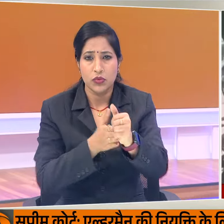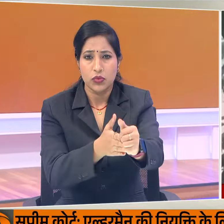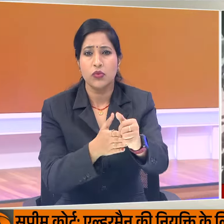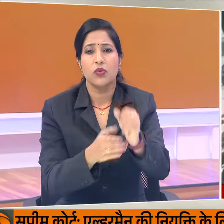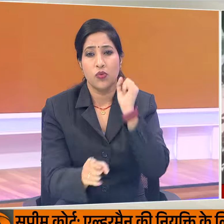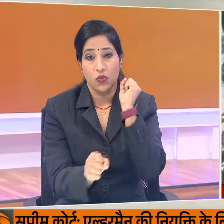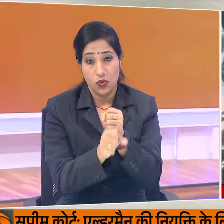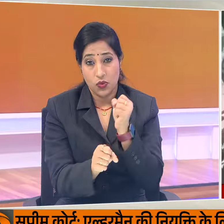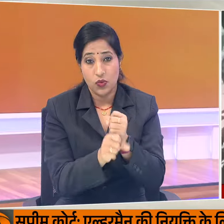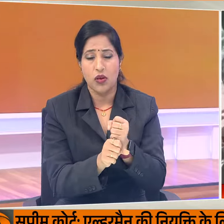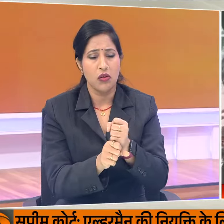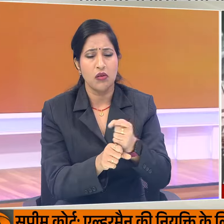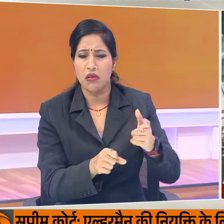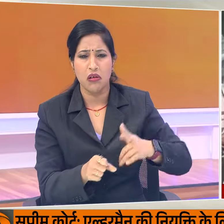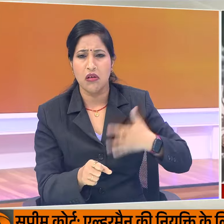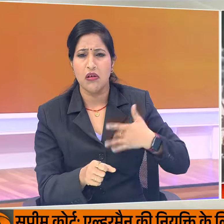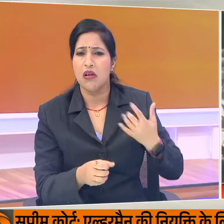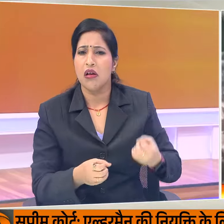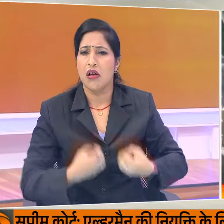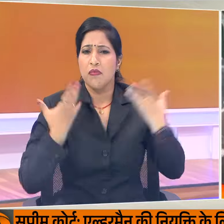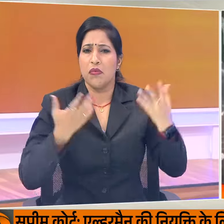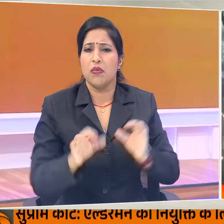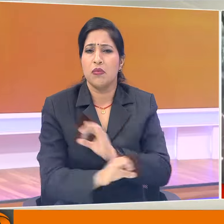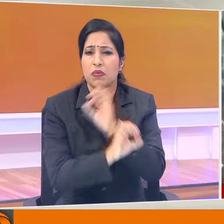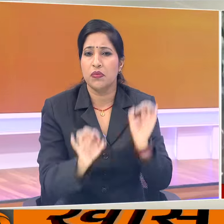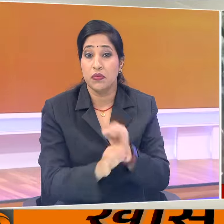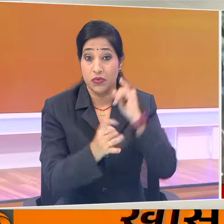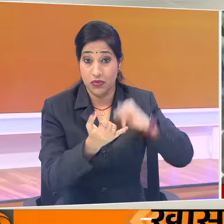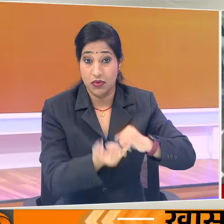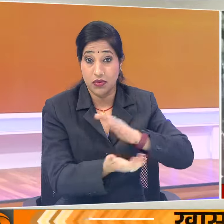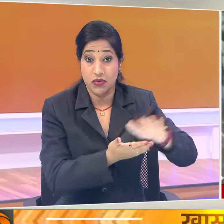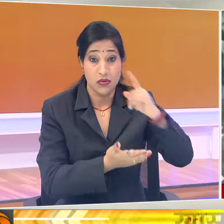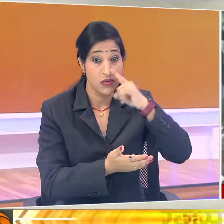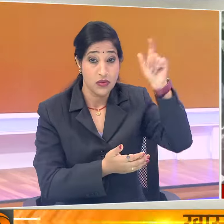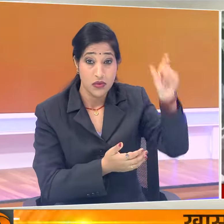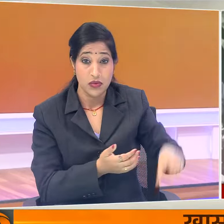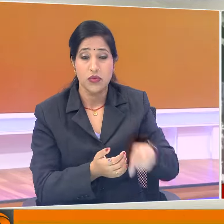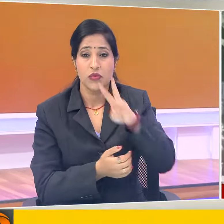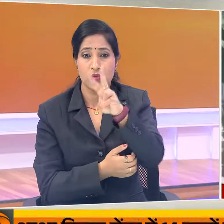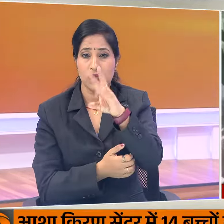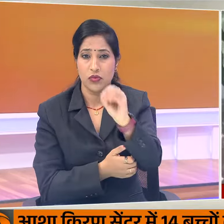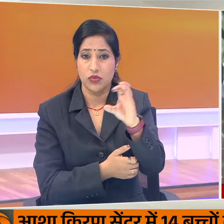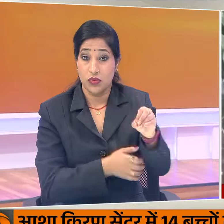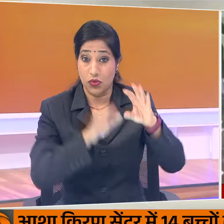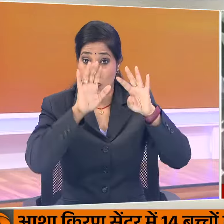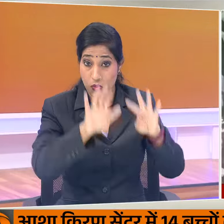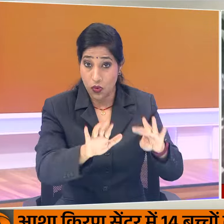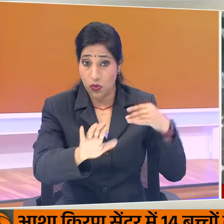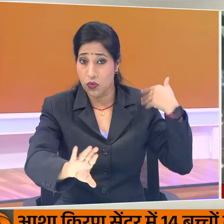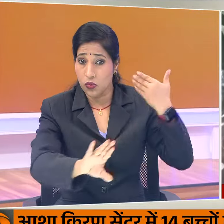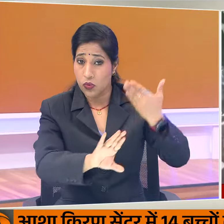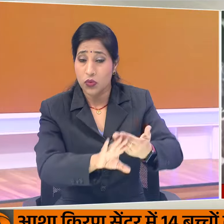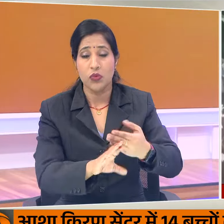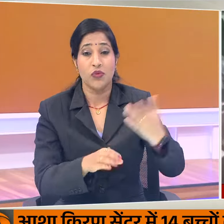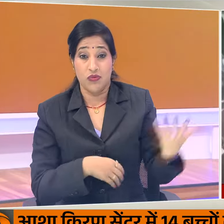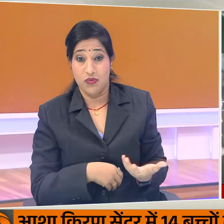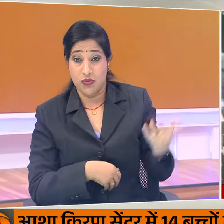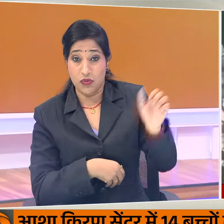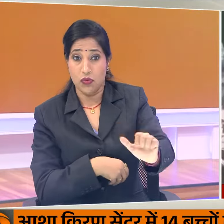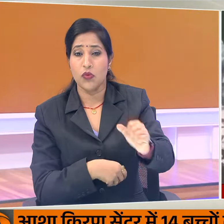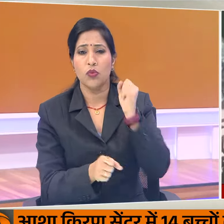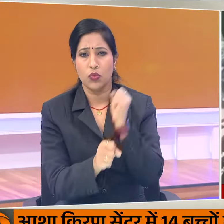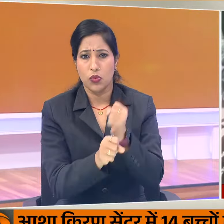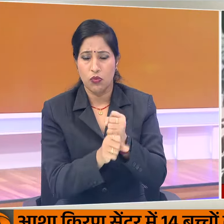सरकार से आसंतुष्ट थे। शेख हसीना साल 2009 से ही बांगलादेश की सत्ता पर